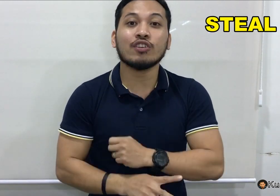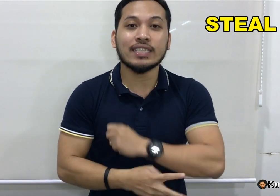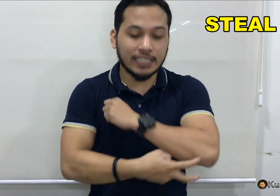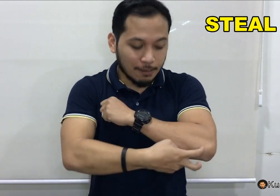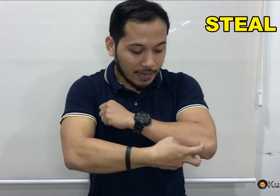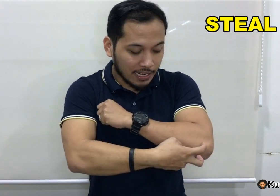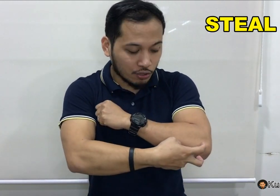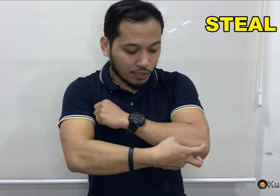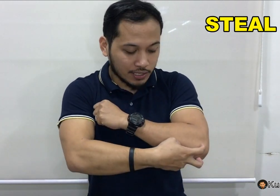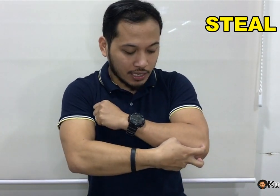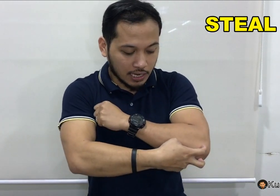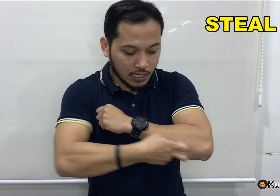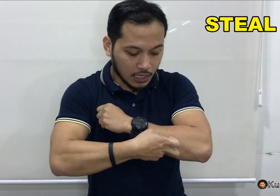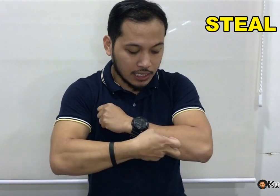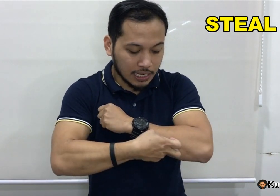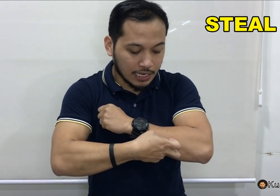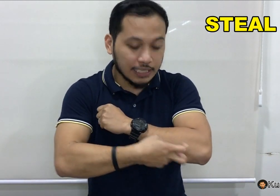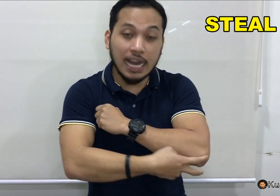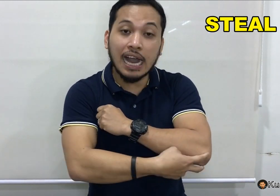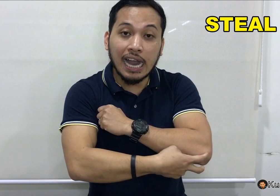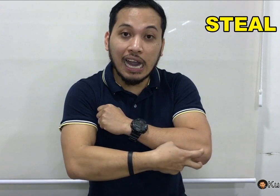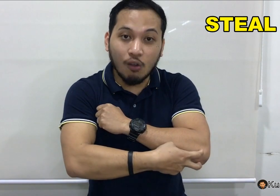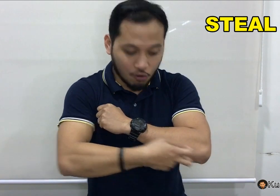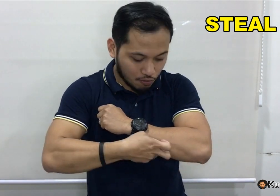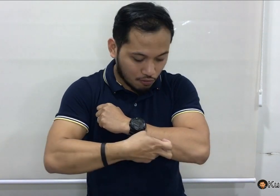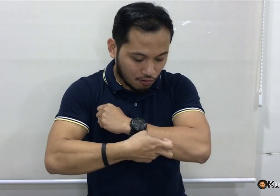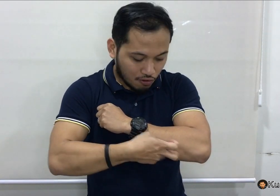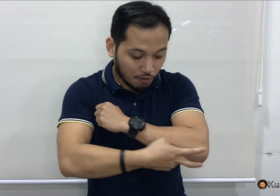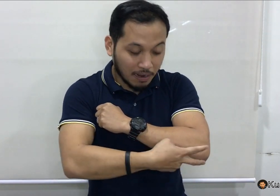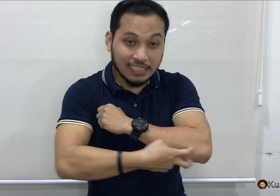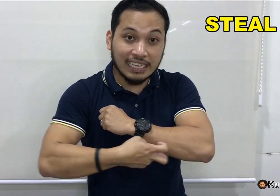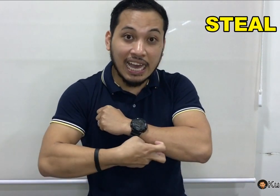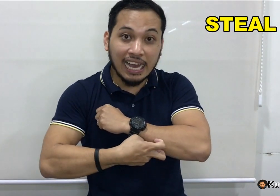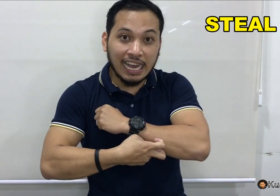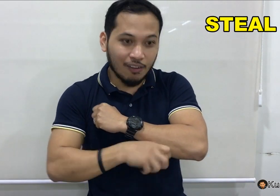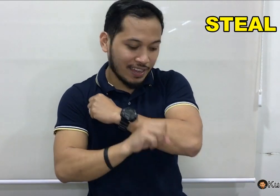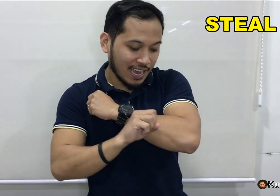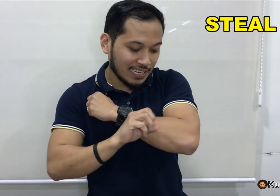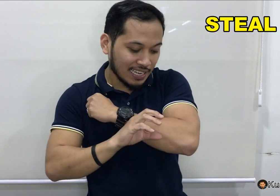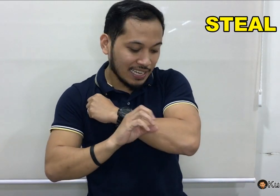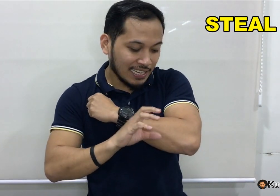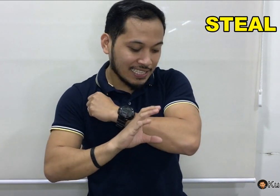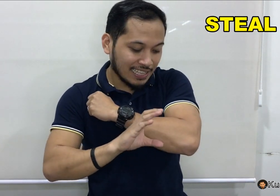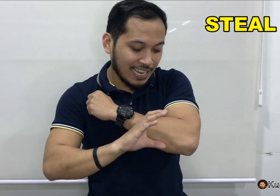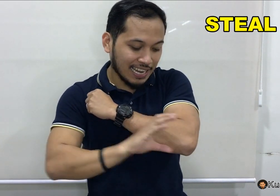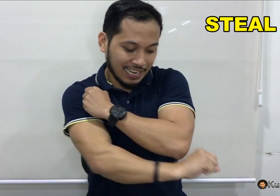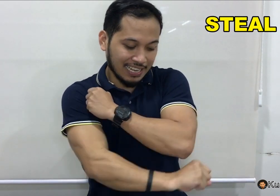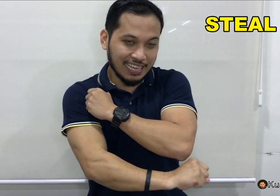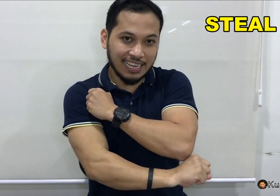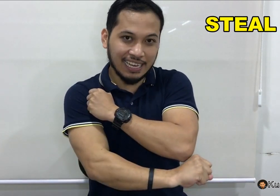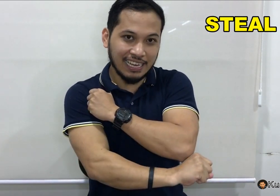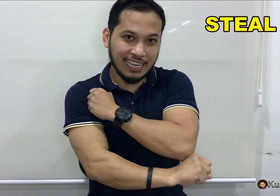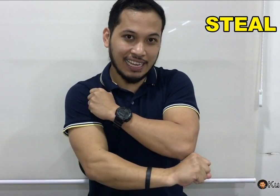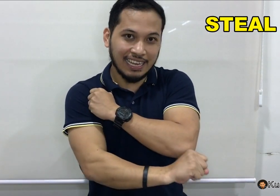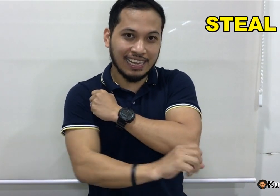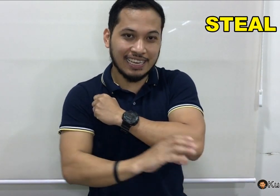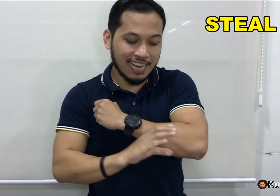yung steal. May ganito, steal. Ayan. Nag-nakao. O mag-nanakao. Ayan. Steal. Ayan.